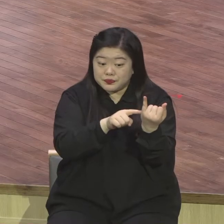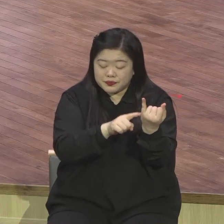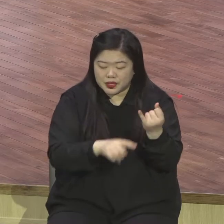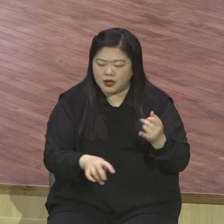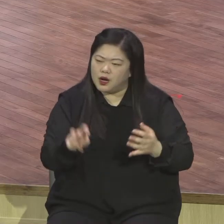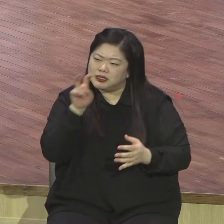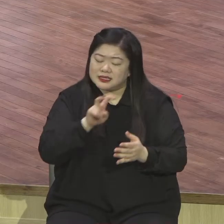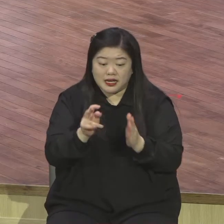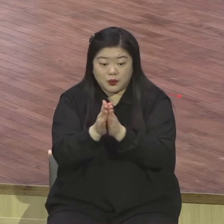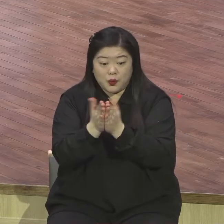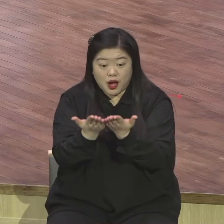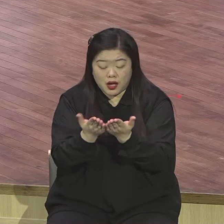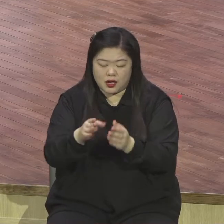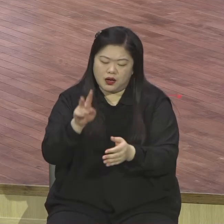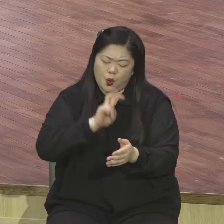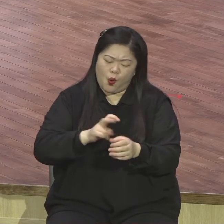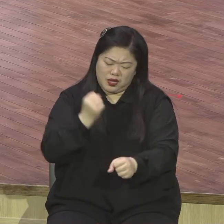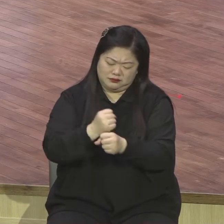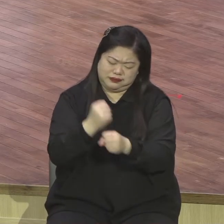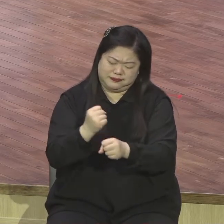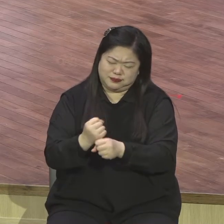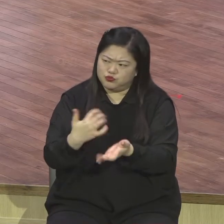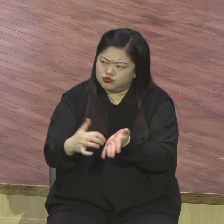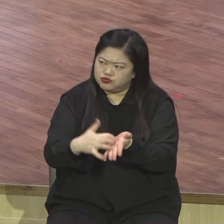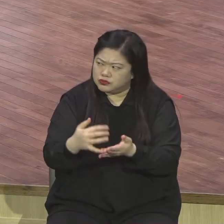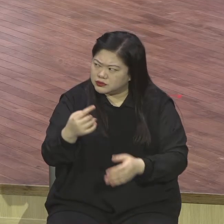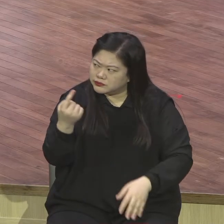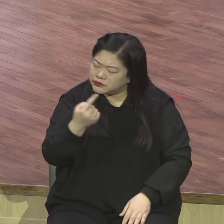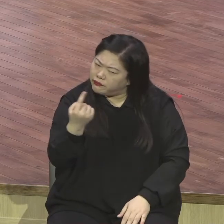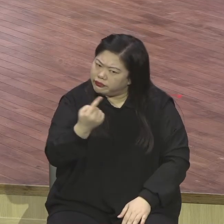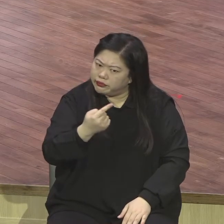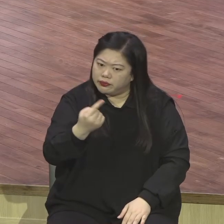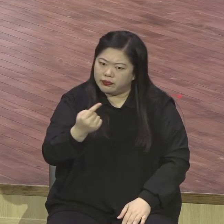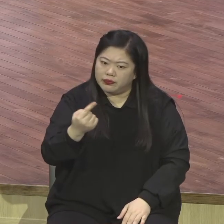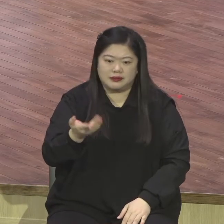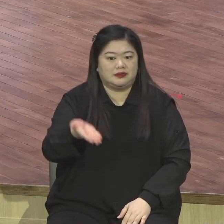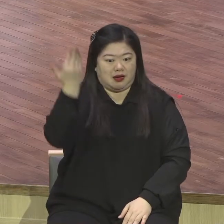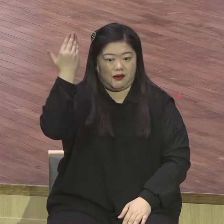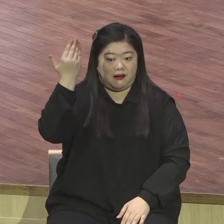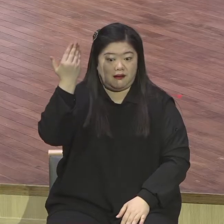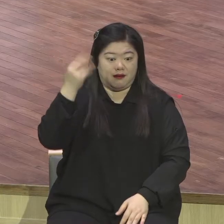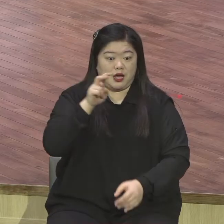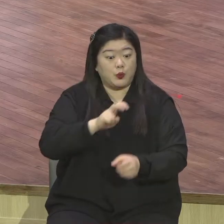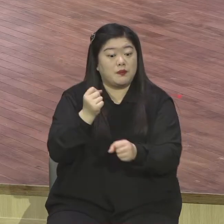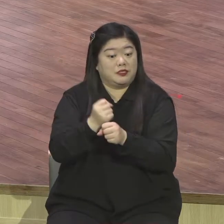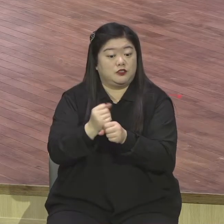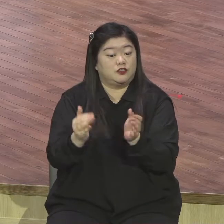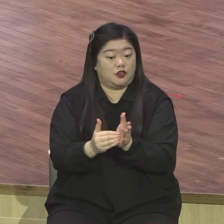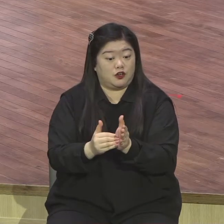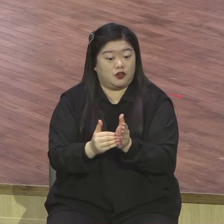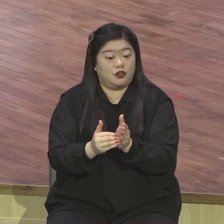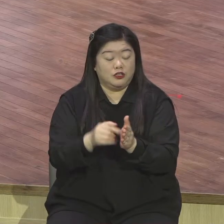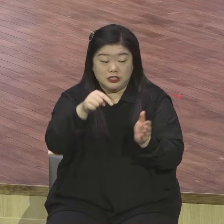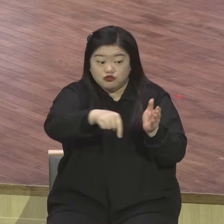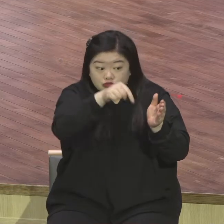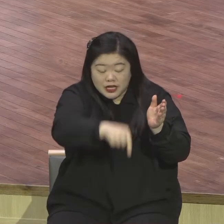여편에 이 찬송가를 그렇게 작사 작곡을 했습니다 우리 찬송가에도 여덟 곡이